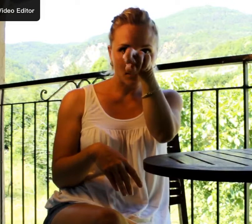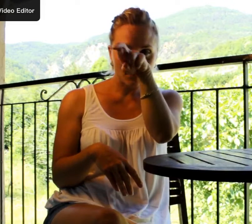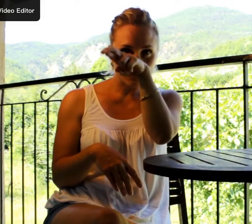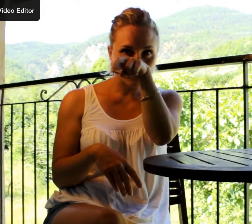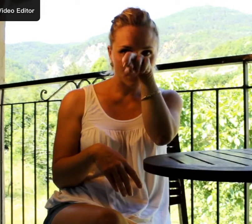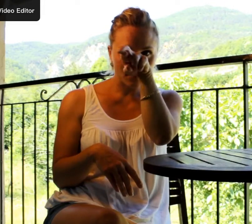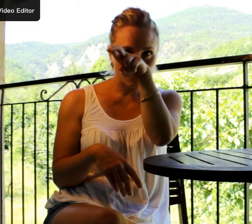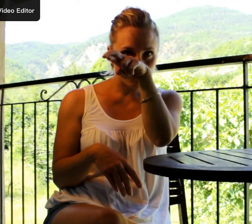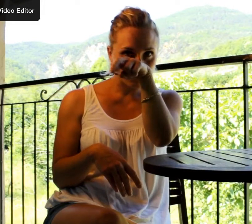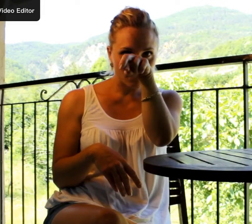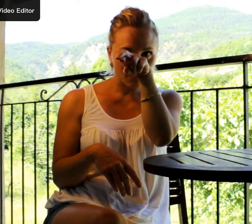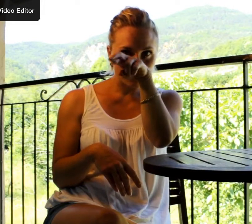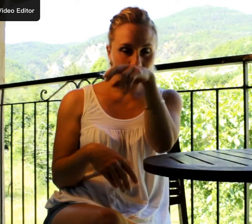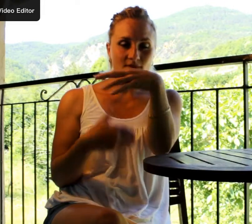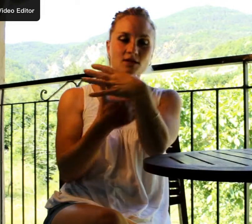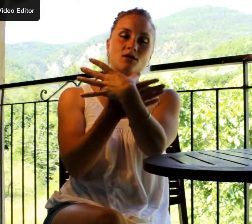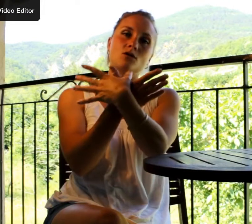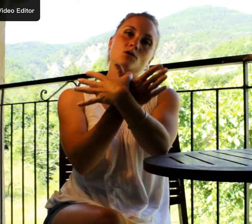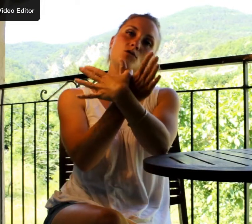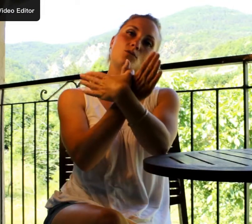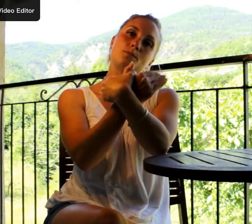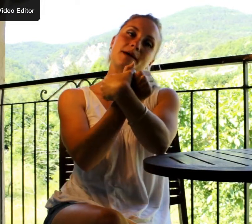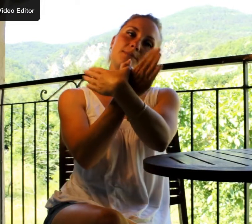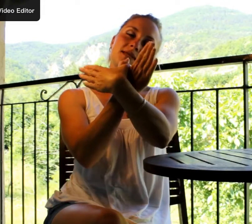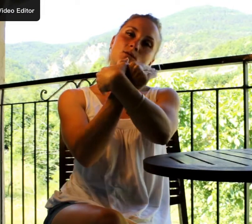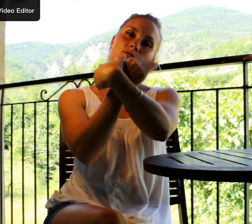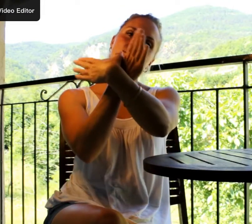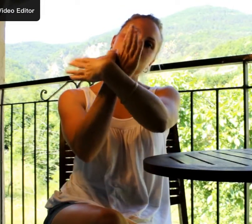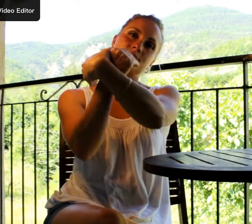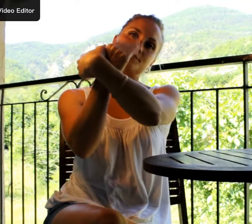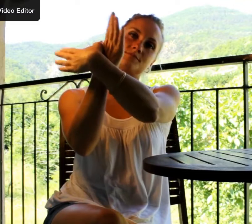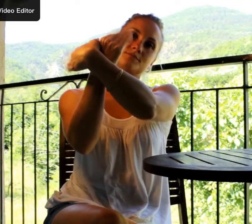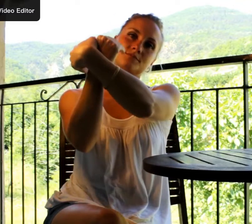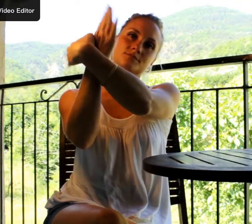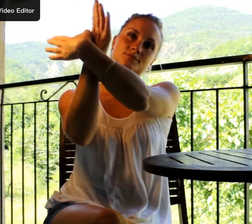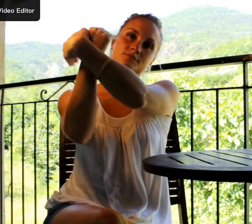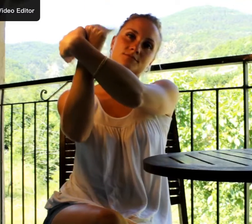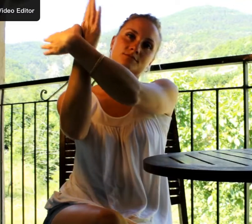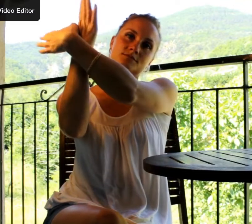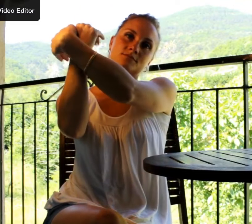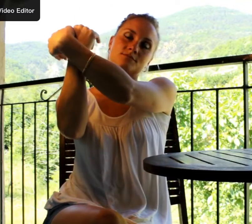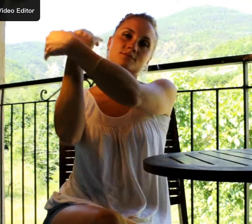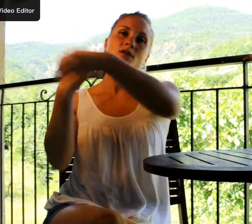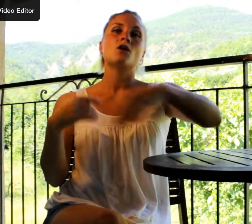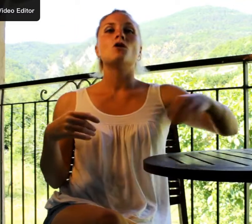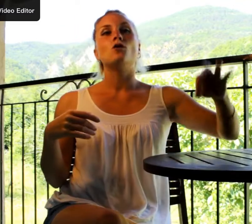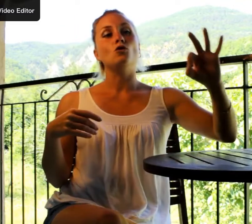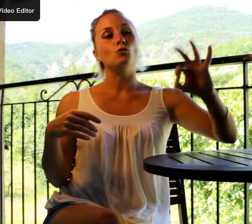le papillon, le